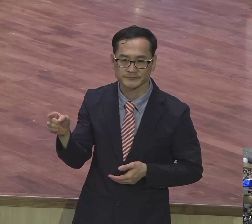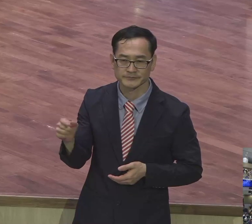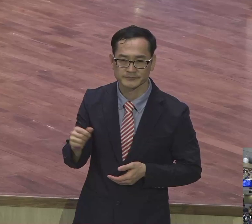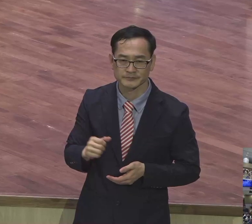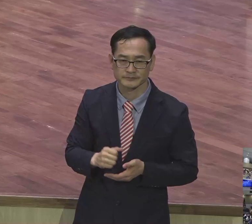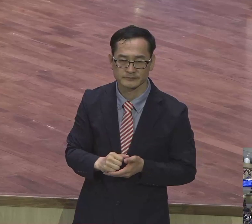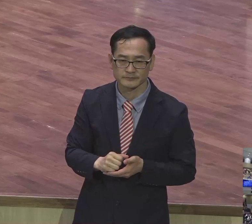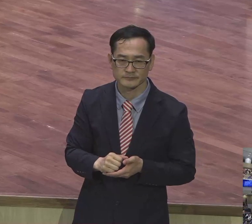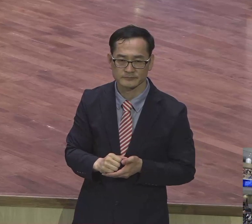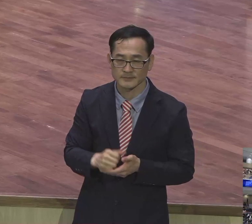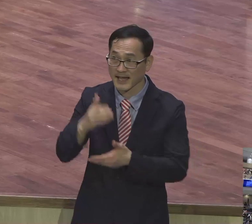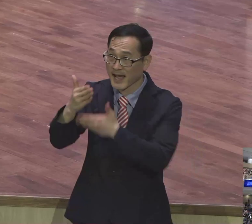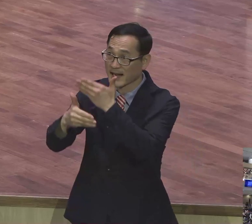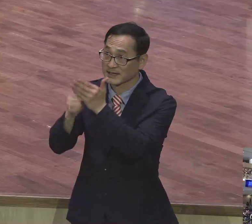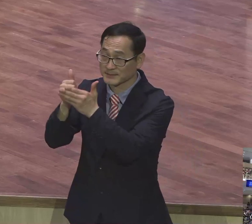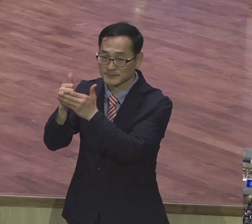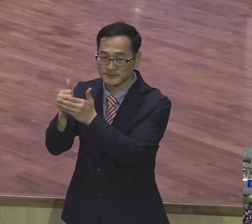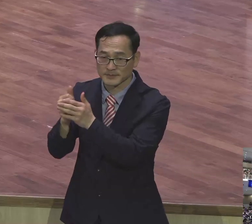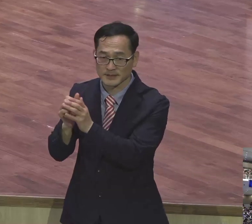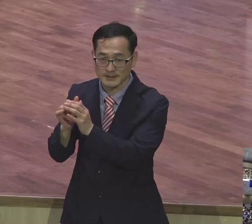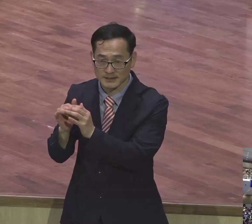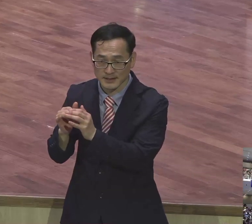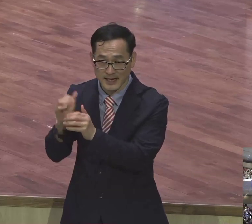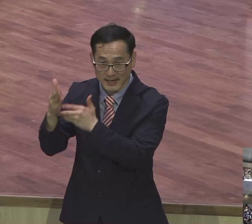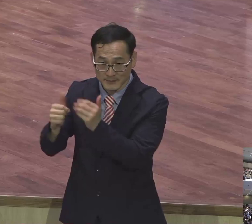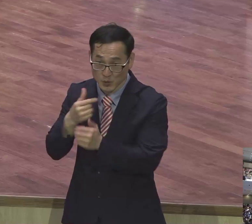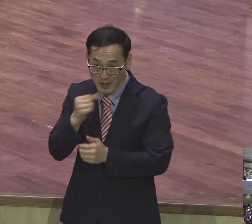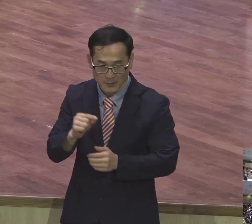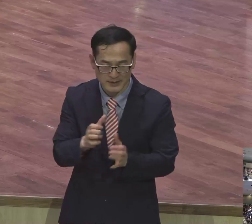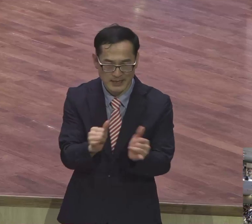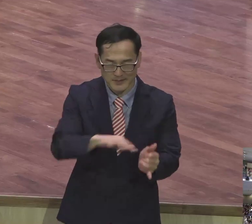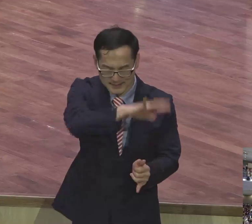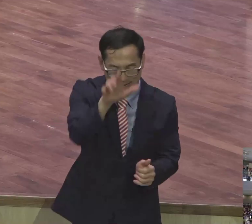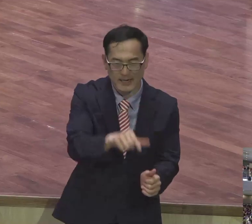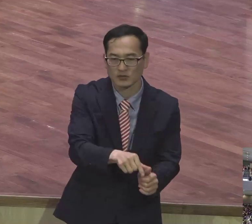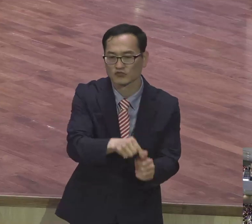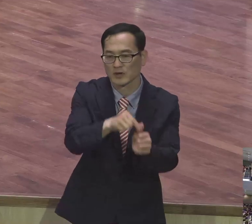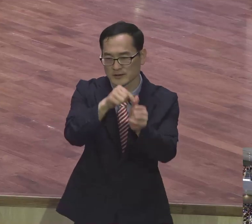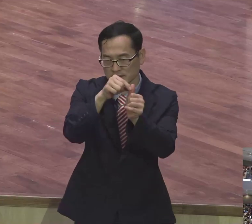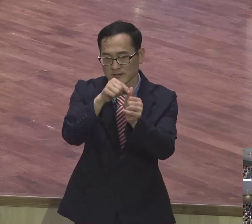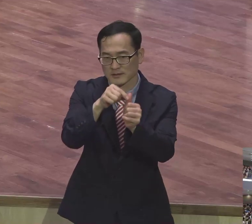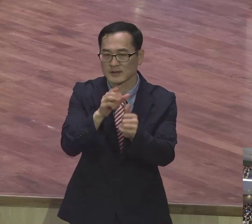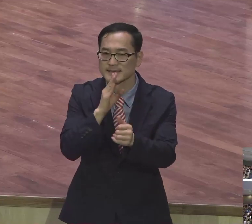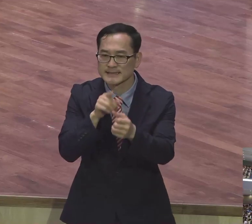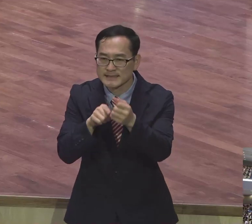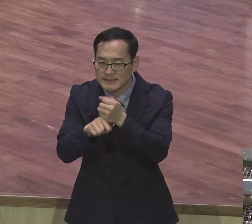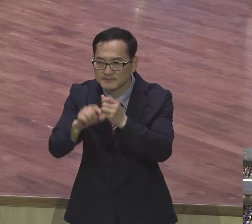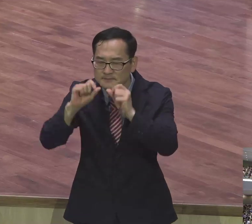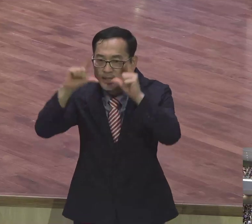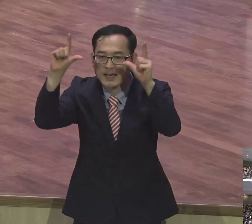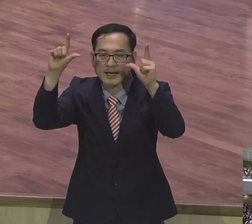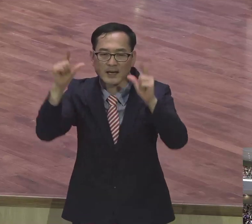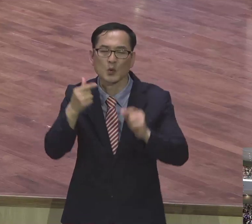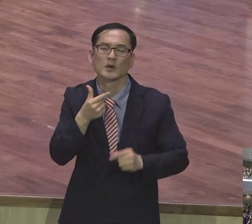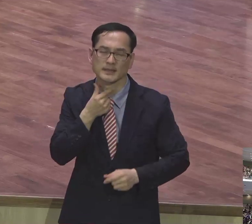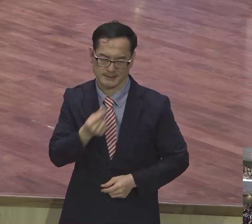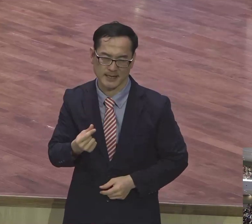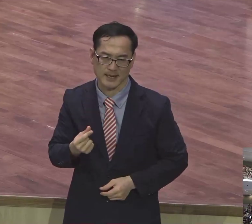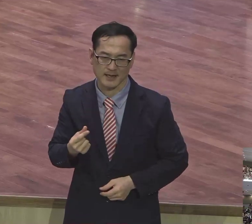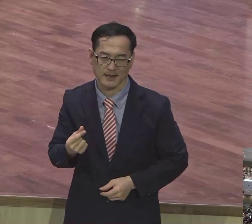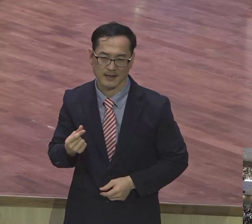구원받으며 진리를 안 드리기를 원하니라. 모든 사람이 구원받으며 진리를 안 드리기를 원하신다.